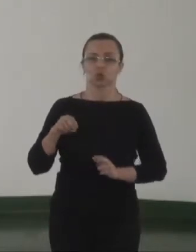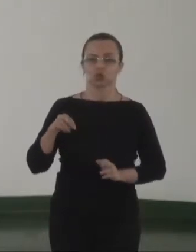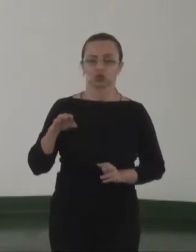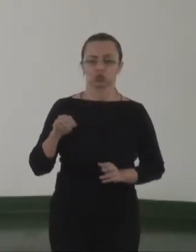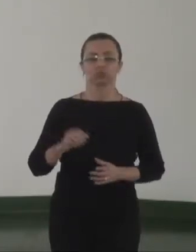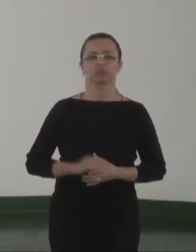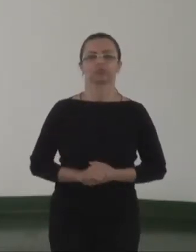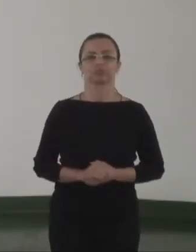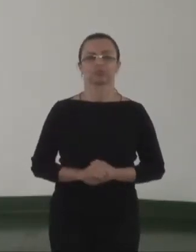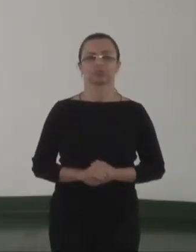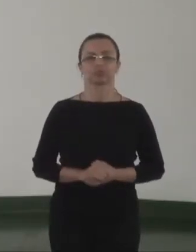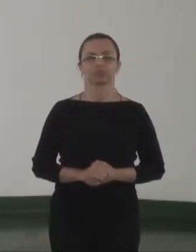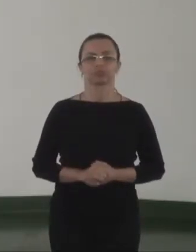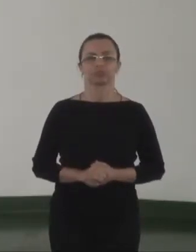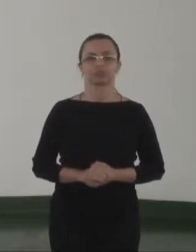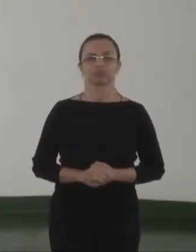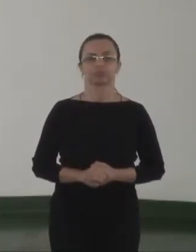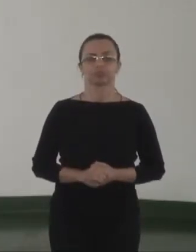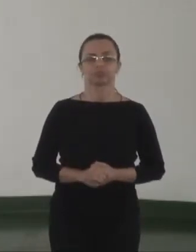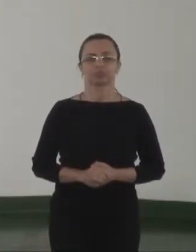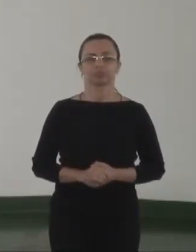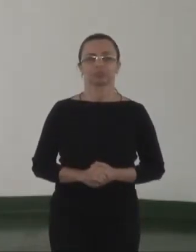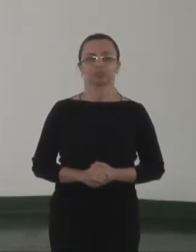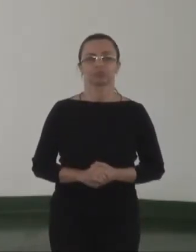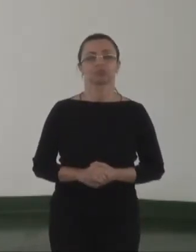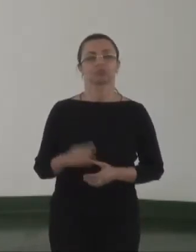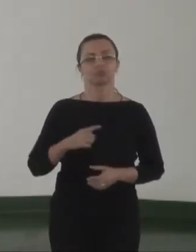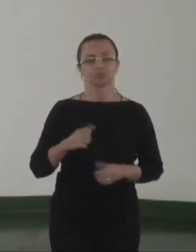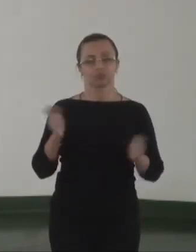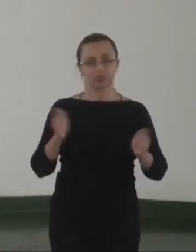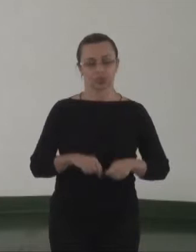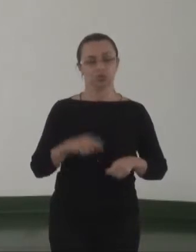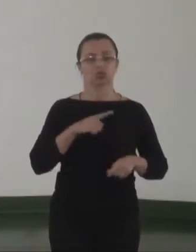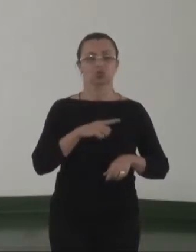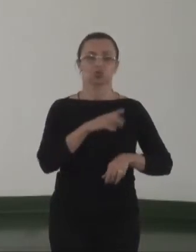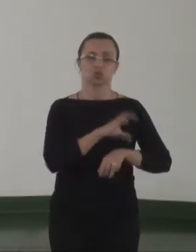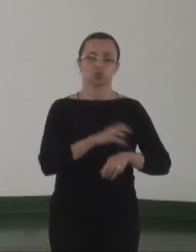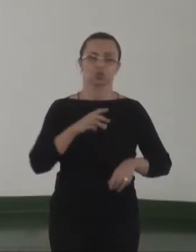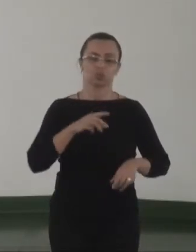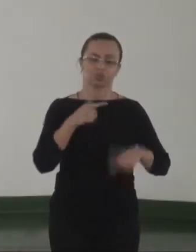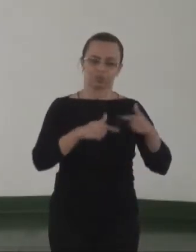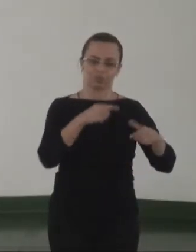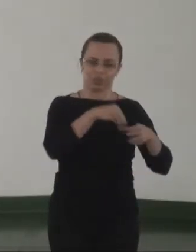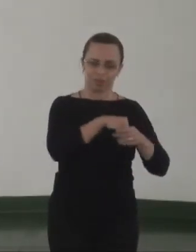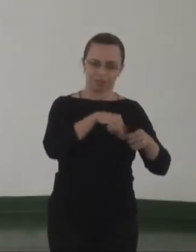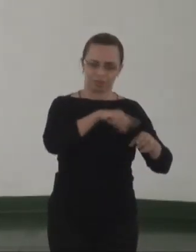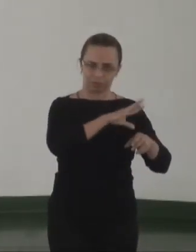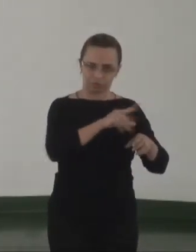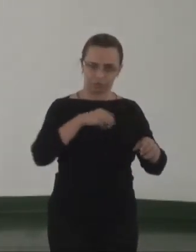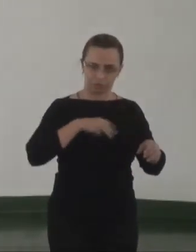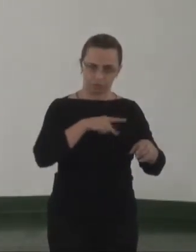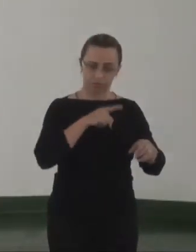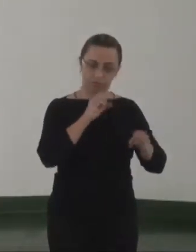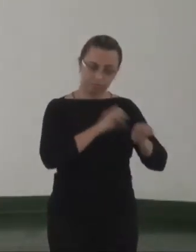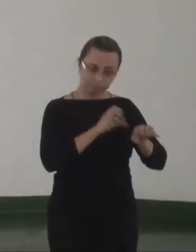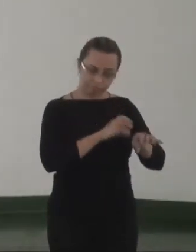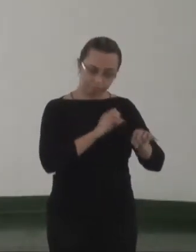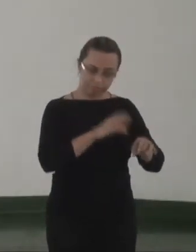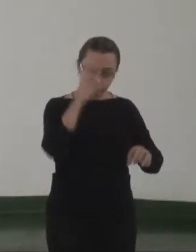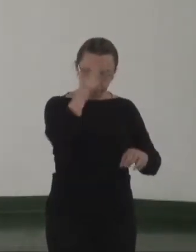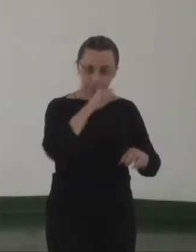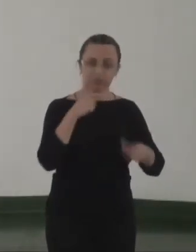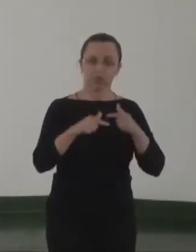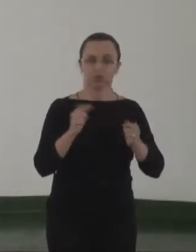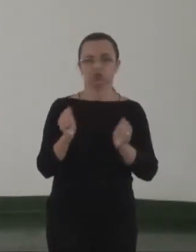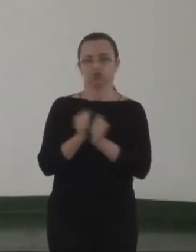abaixo veio capacitação dos promotores de justiça e dos servidores para atuar junto à rede. Realmente essa